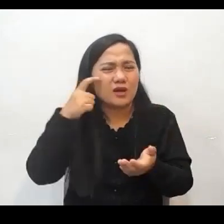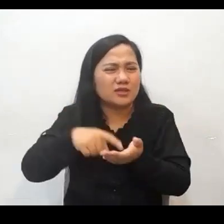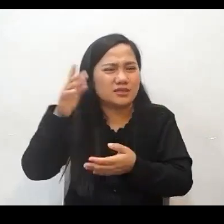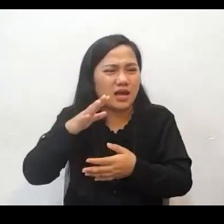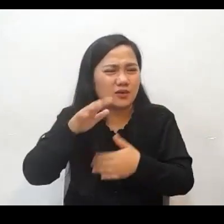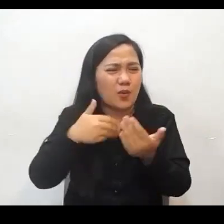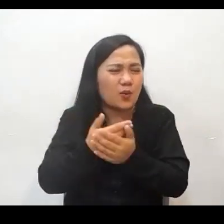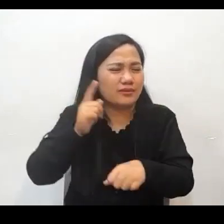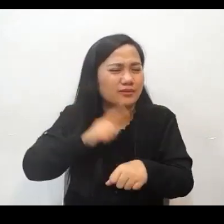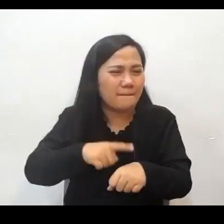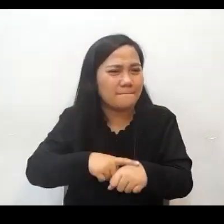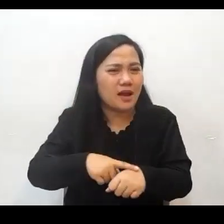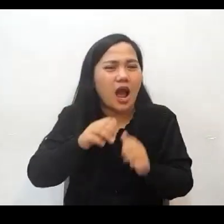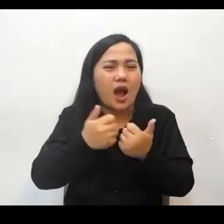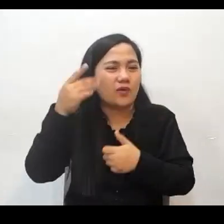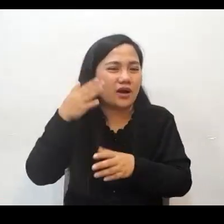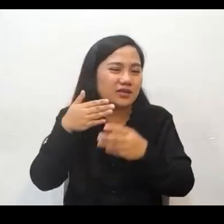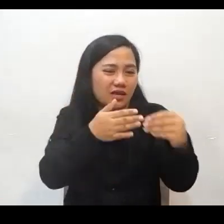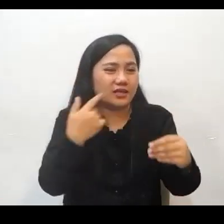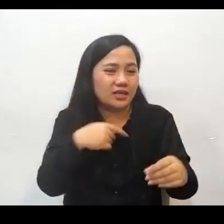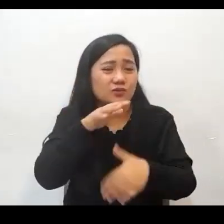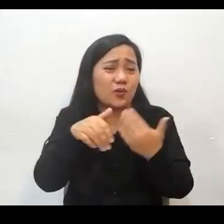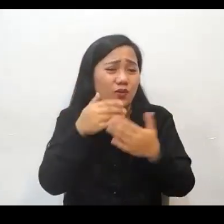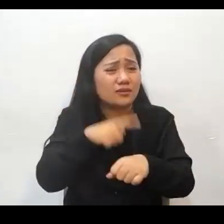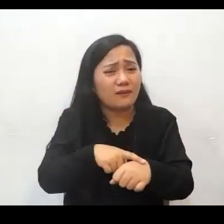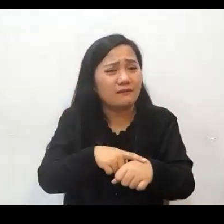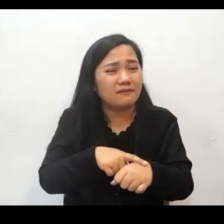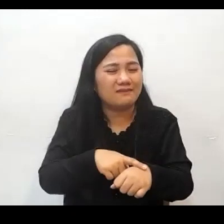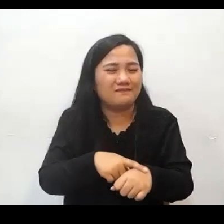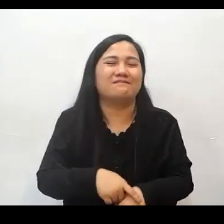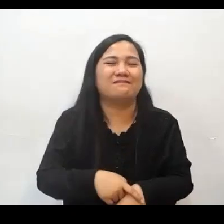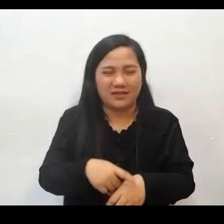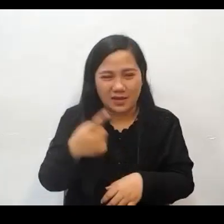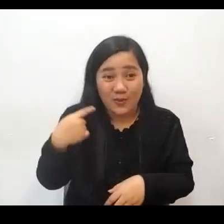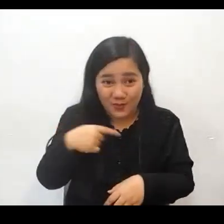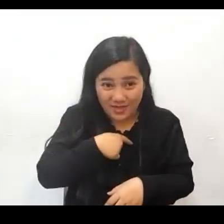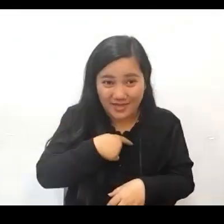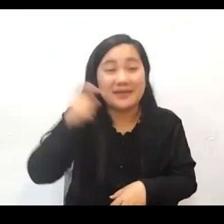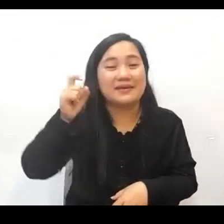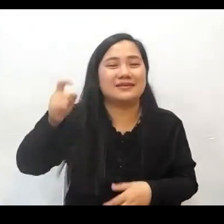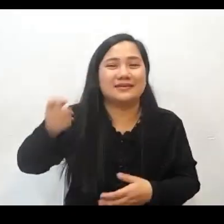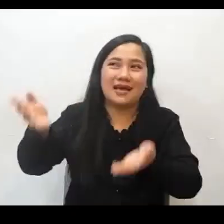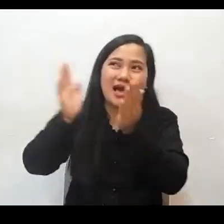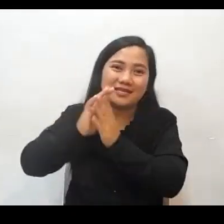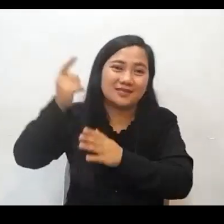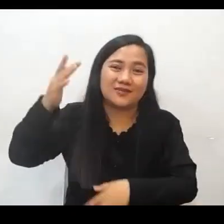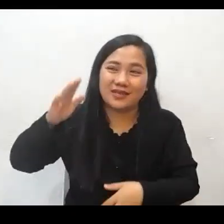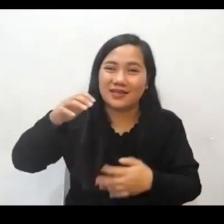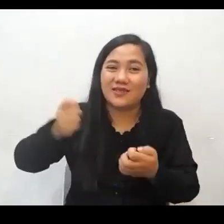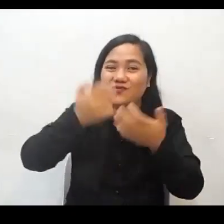At paano ba tayo magagabayan ng Diyos sa lahat ng mga oras Kailangan natin itanong sa Kanya yung lahat